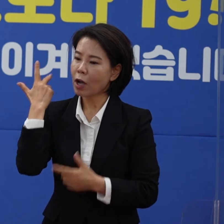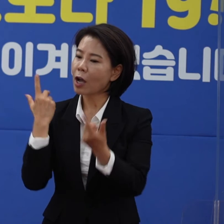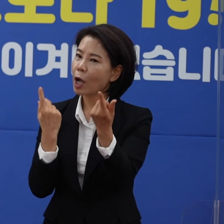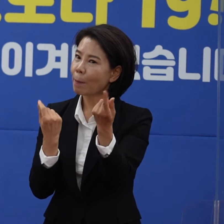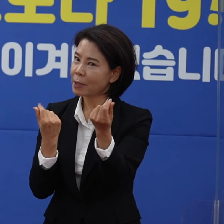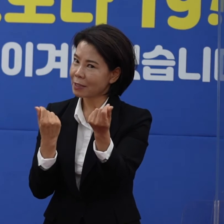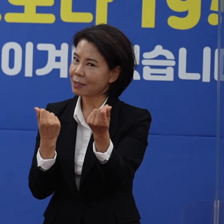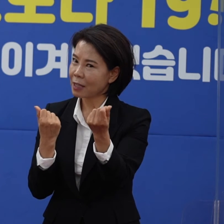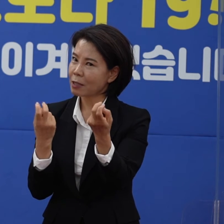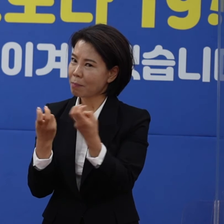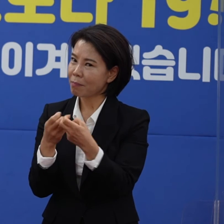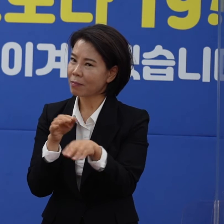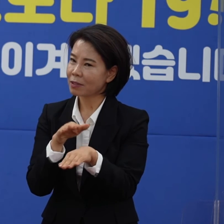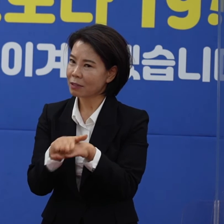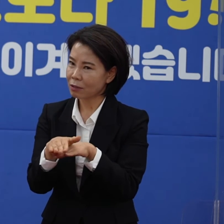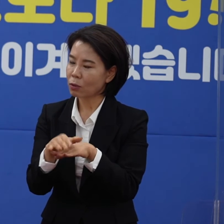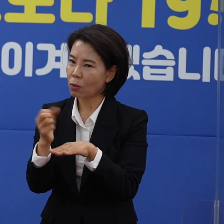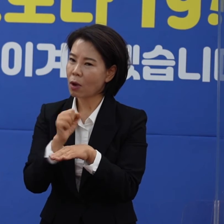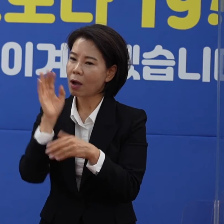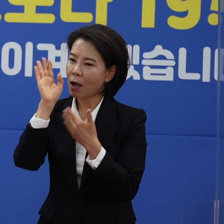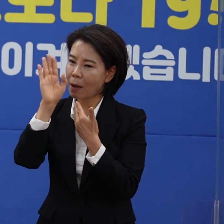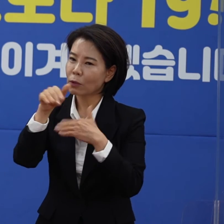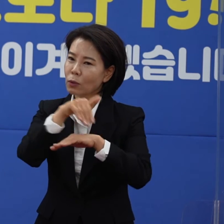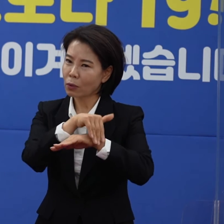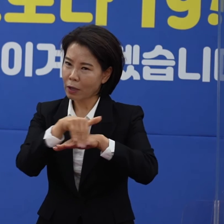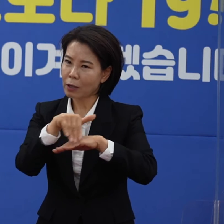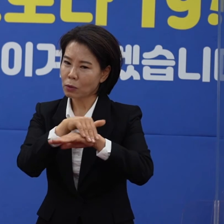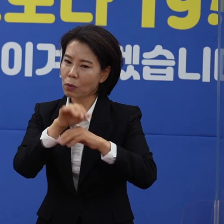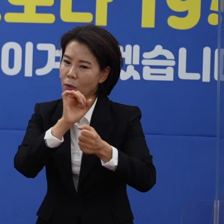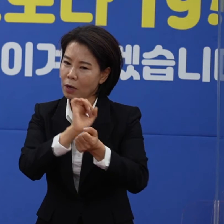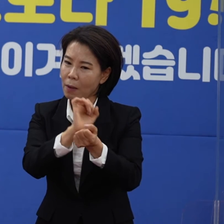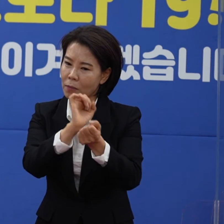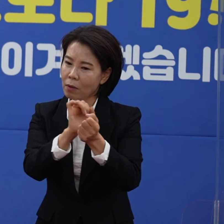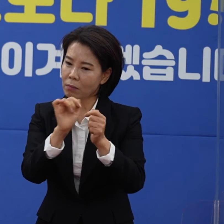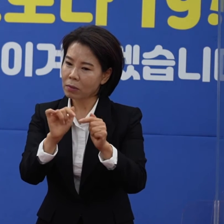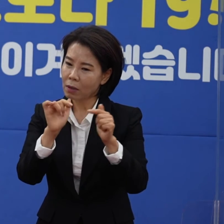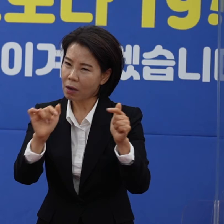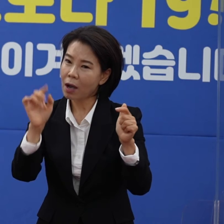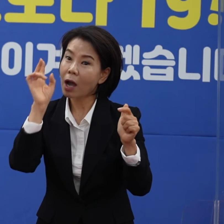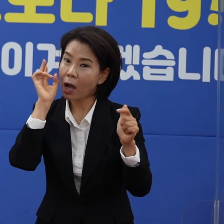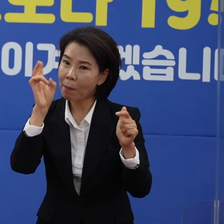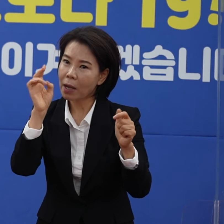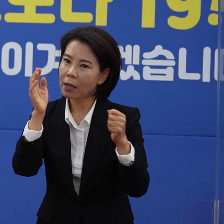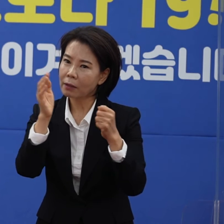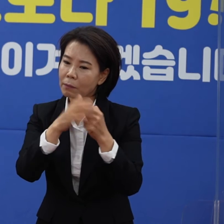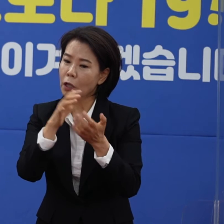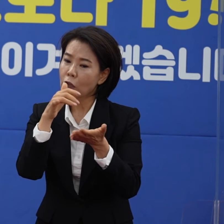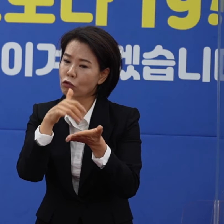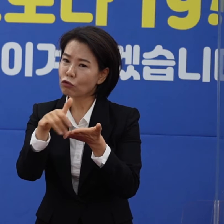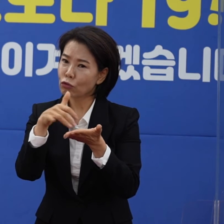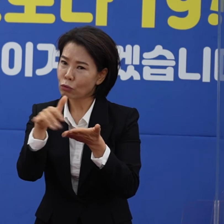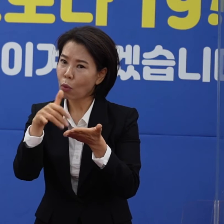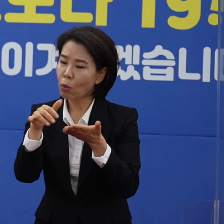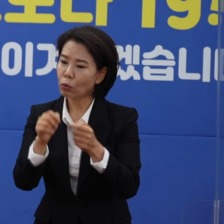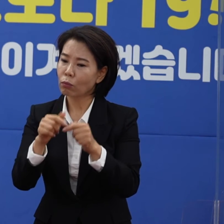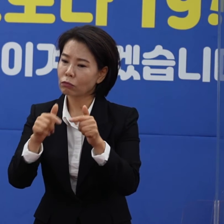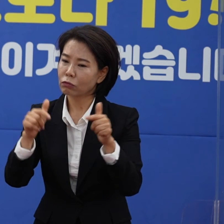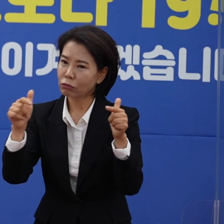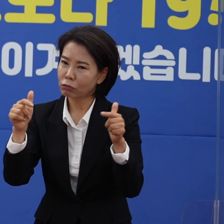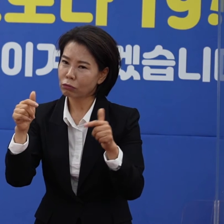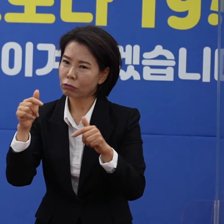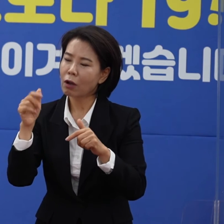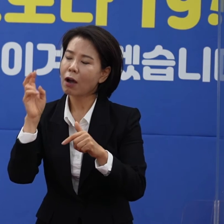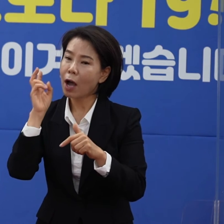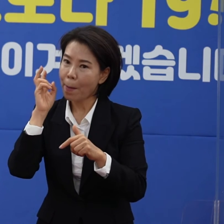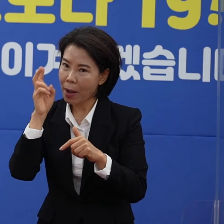패턴으로 앞으로도 계속 감염이 확산이 된다면 확진자 수는 더 늘어날 것으로 예측은